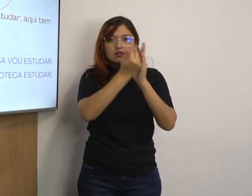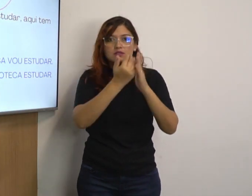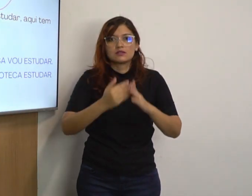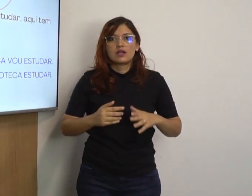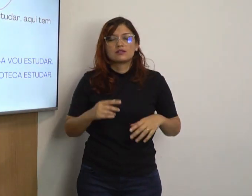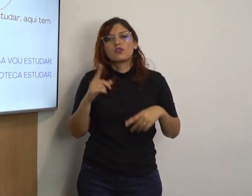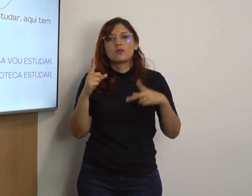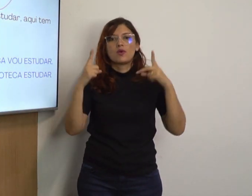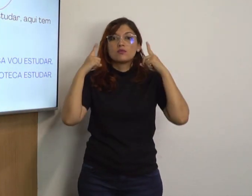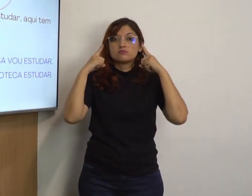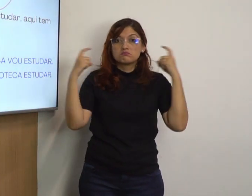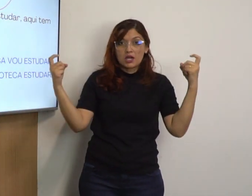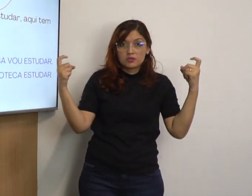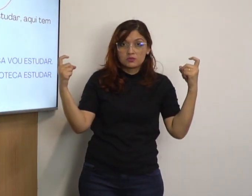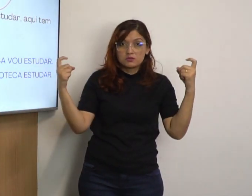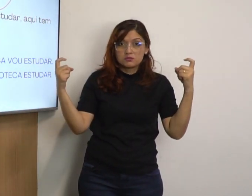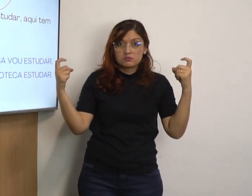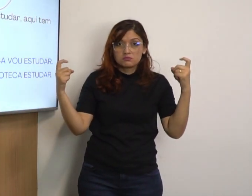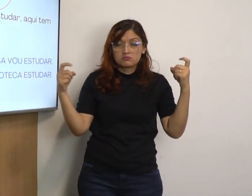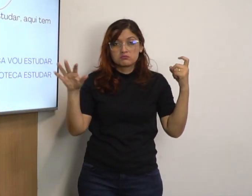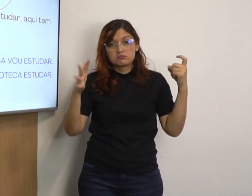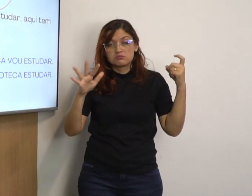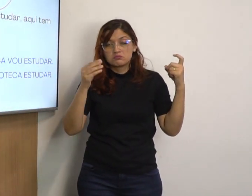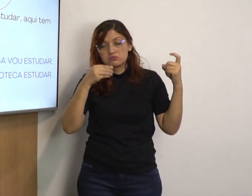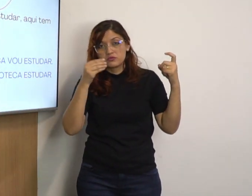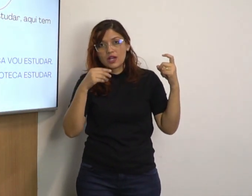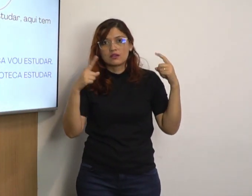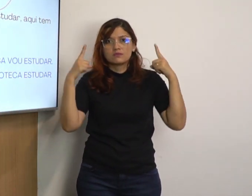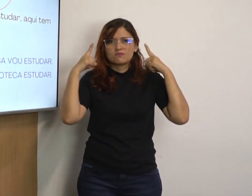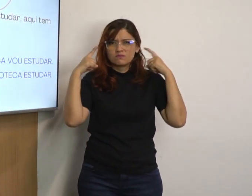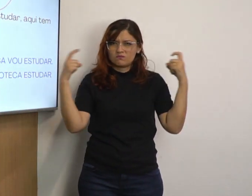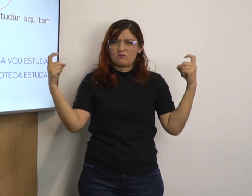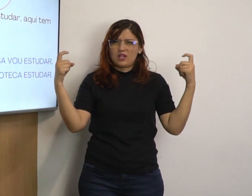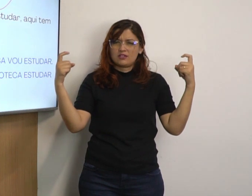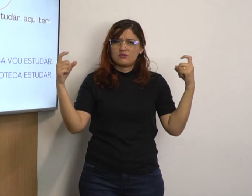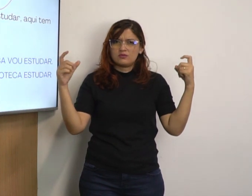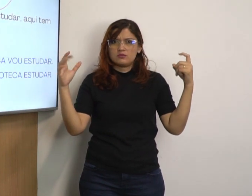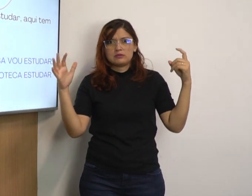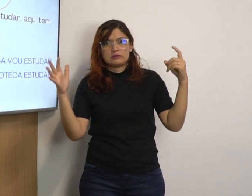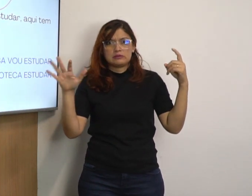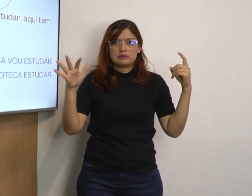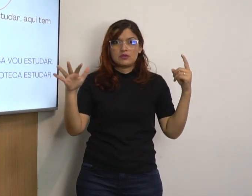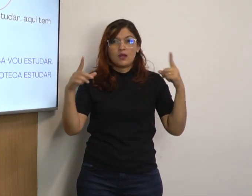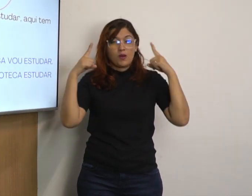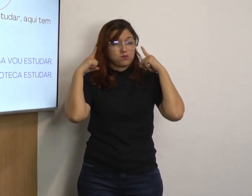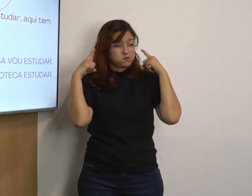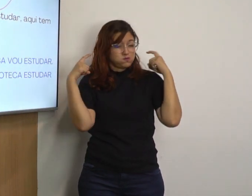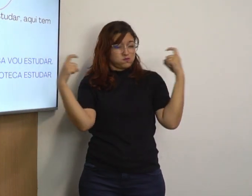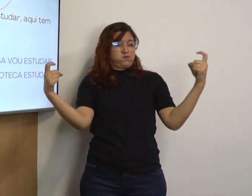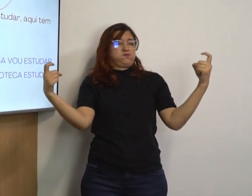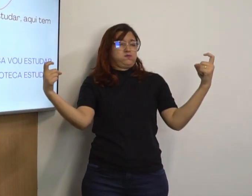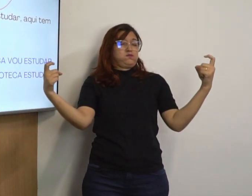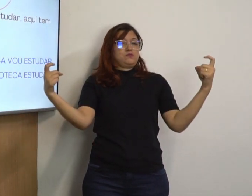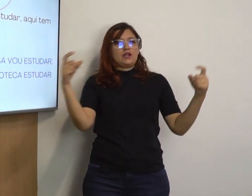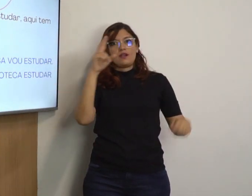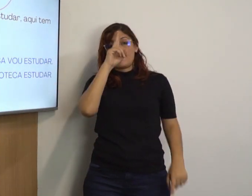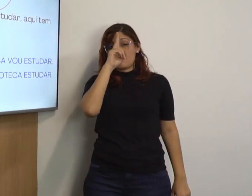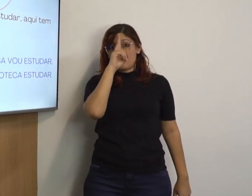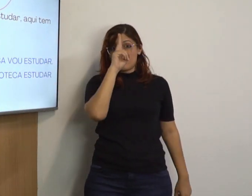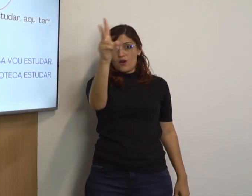A expressão facial vai marcar a intensidade. Então, esse é um barulho. Um barulho mais intenso. E um